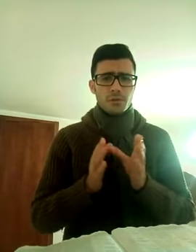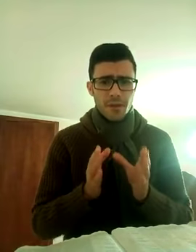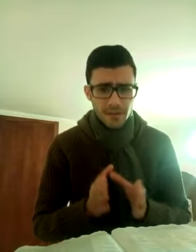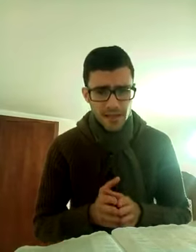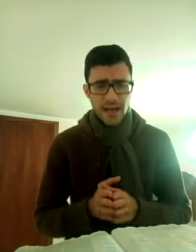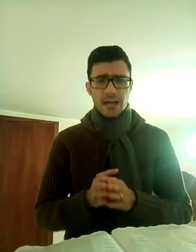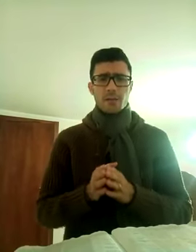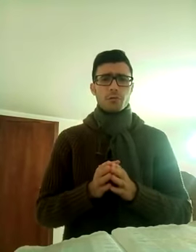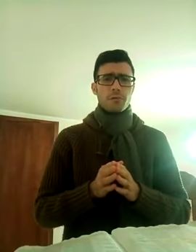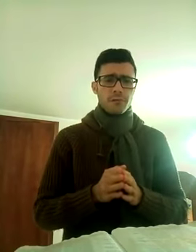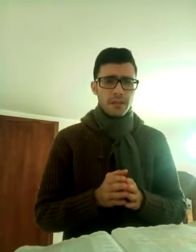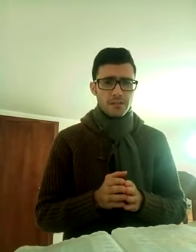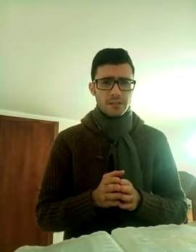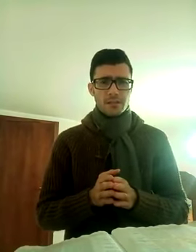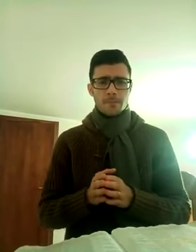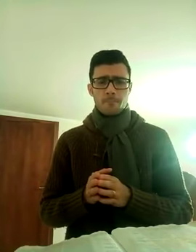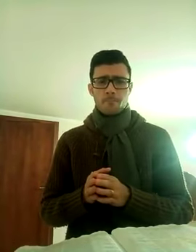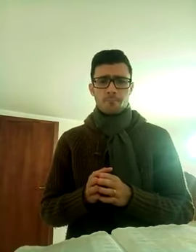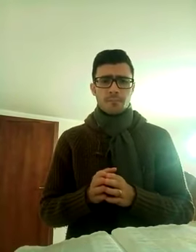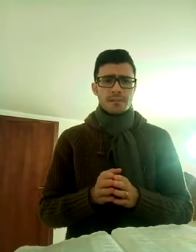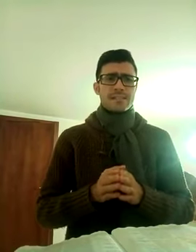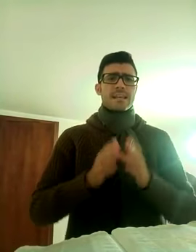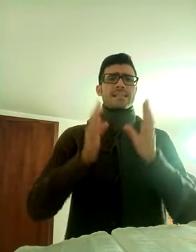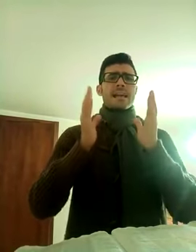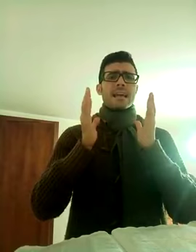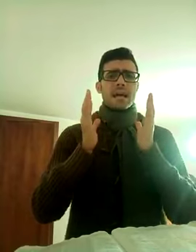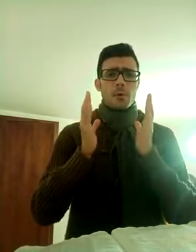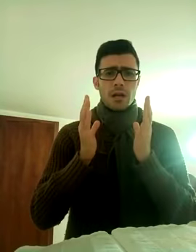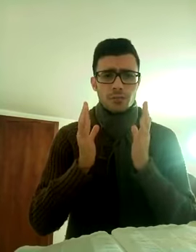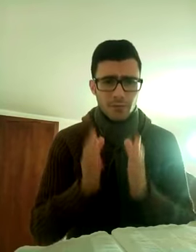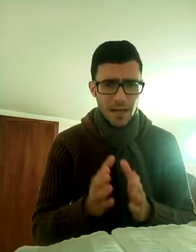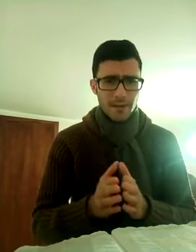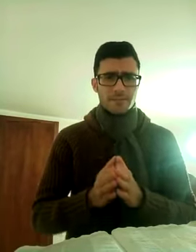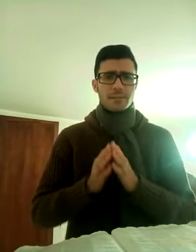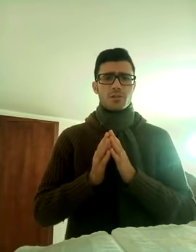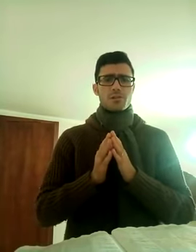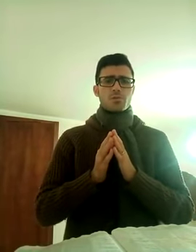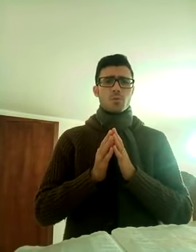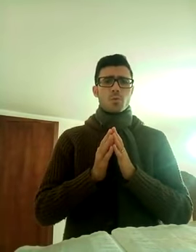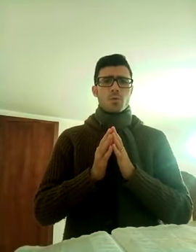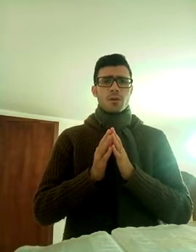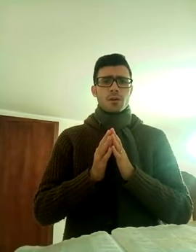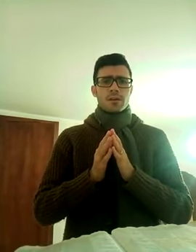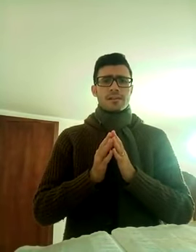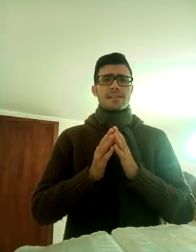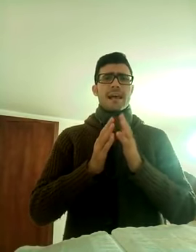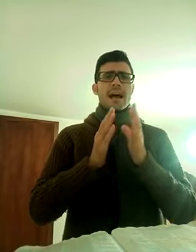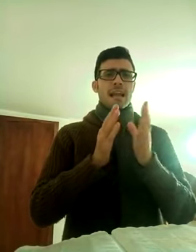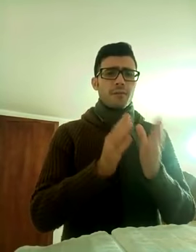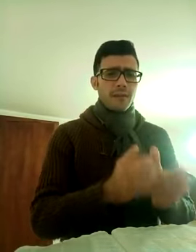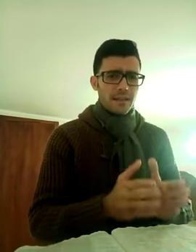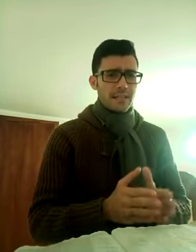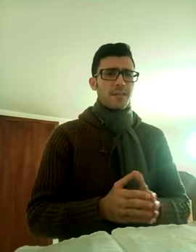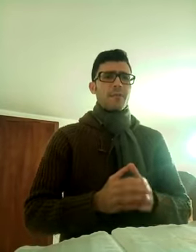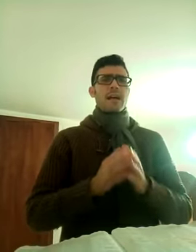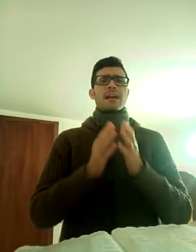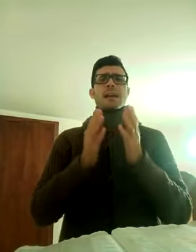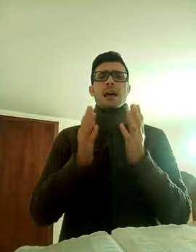tuoi familiari, o ai tuoi figli, se sei innamorato veramente di Gesù, se hai la fede, devi fare anche le